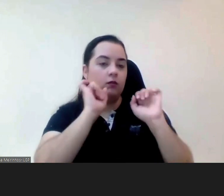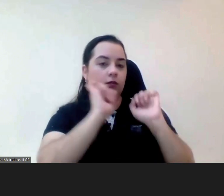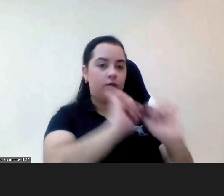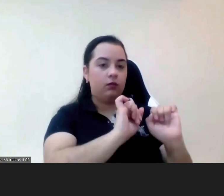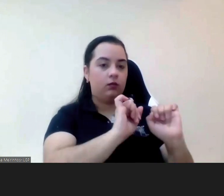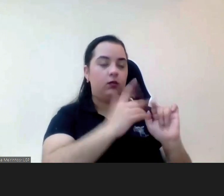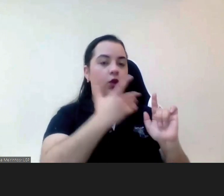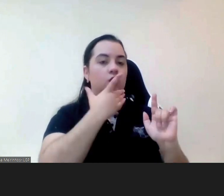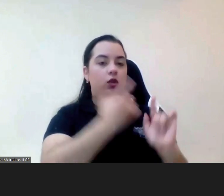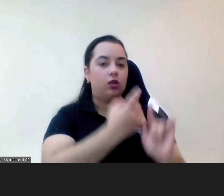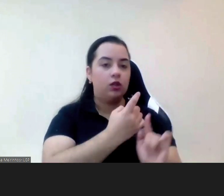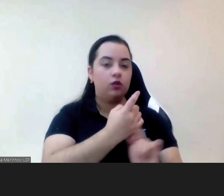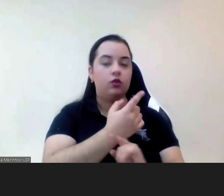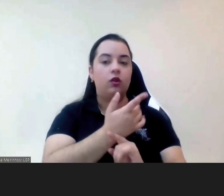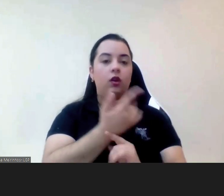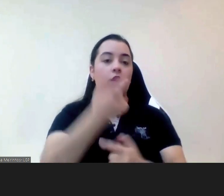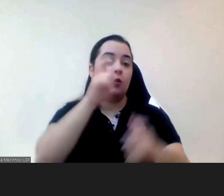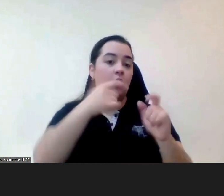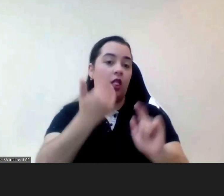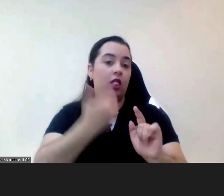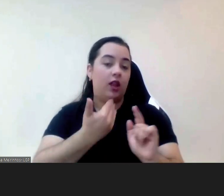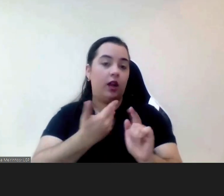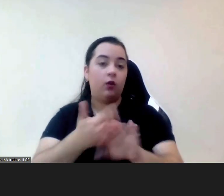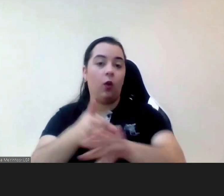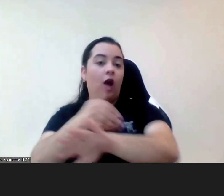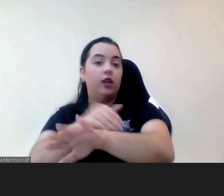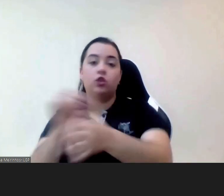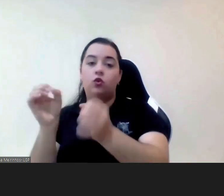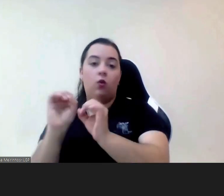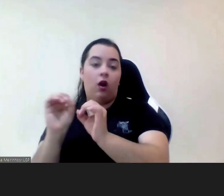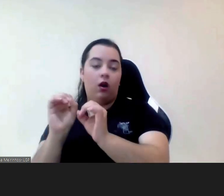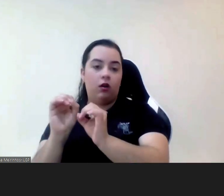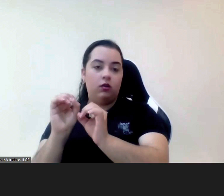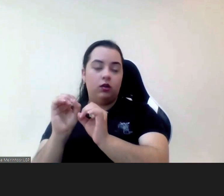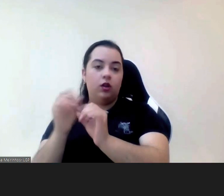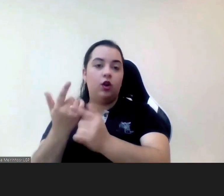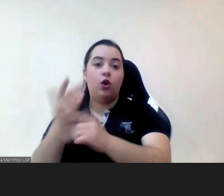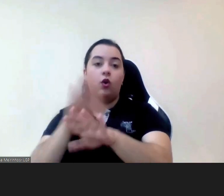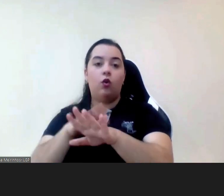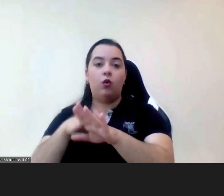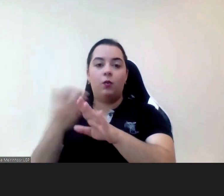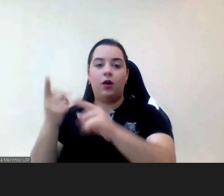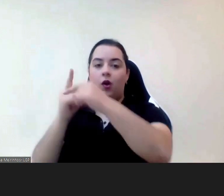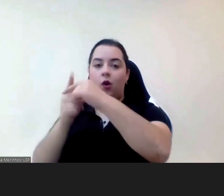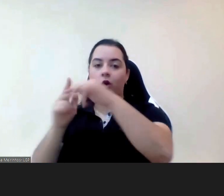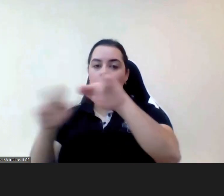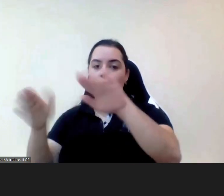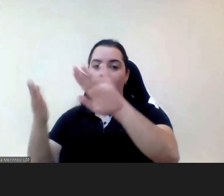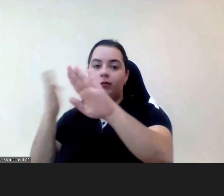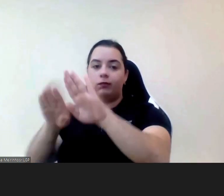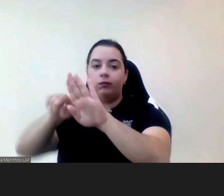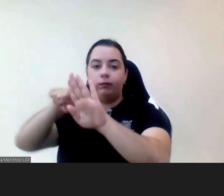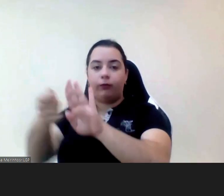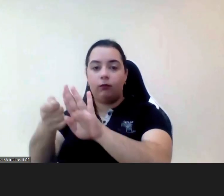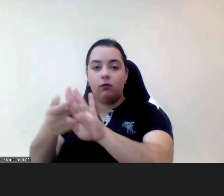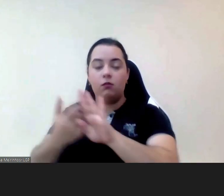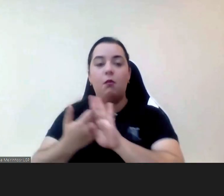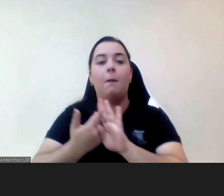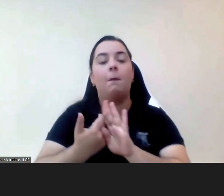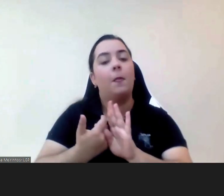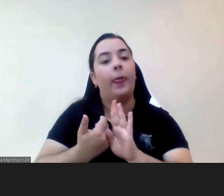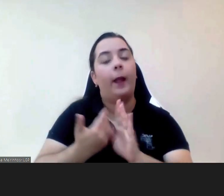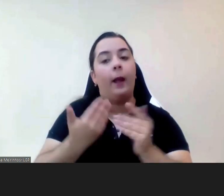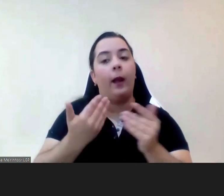que não tinham acesso a este direito estavam encerradas num hospital onde passaram a ter uma